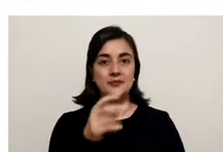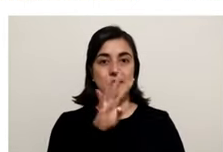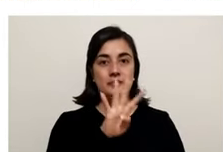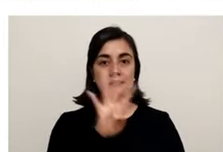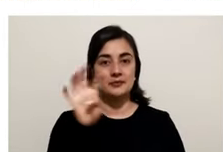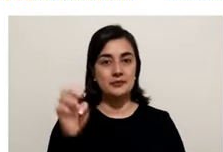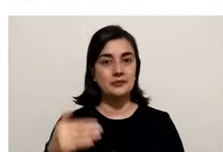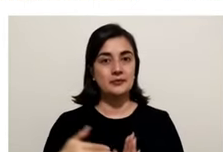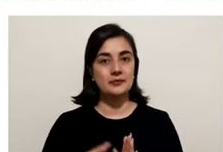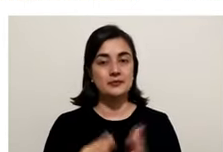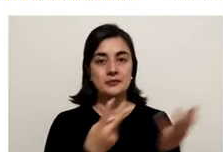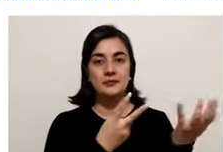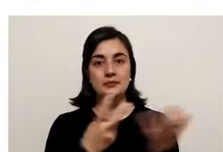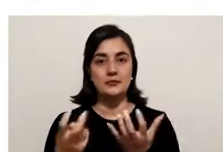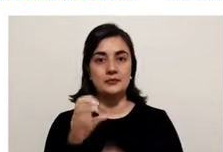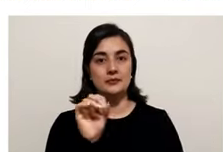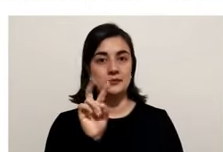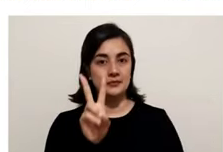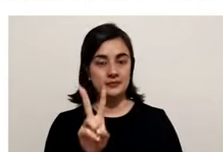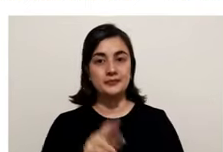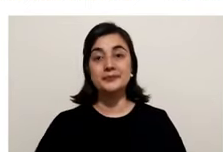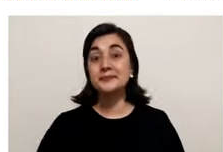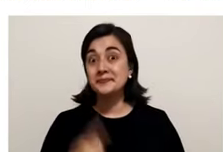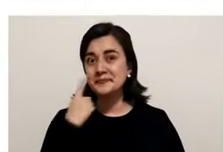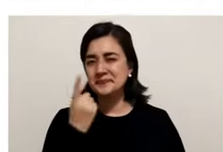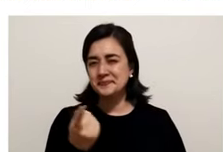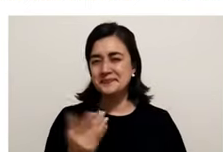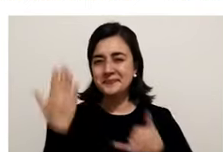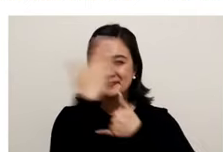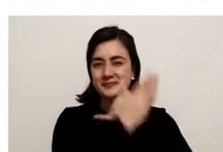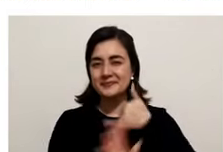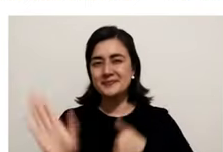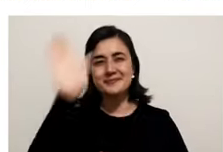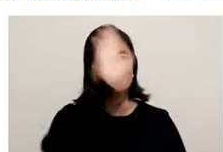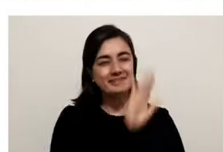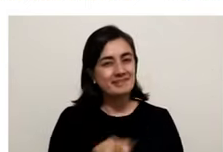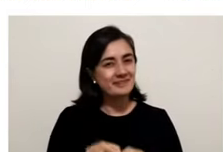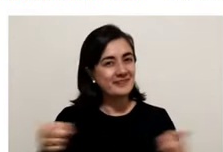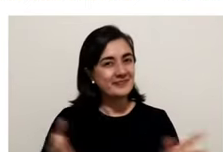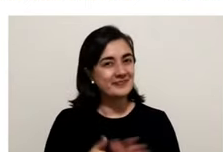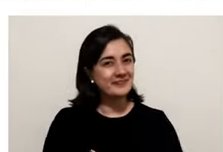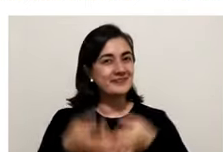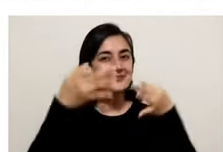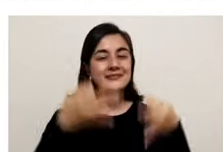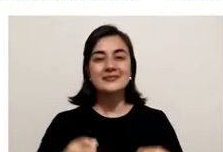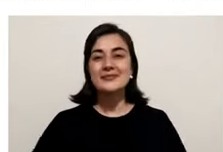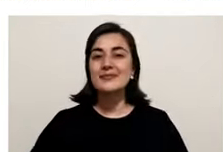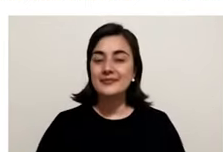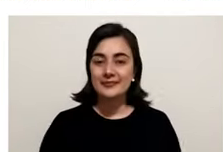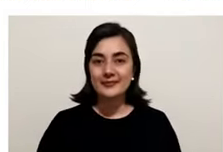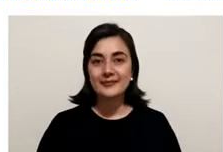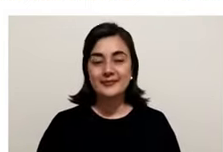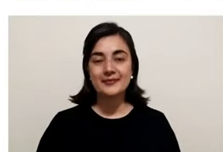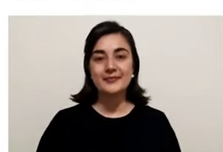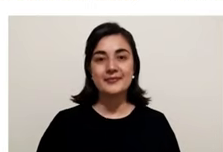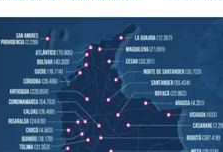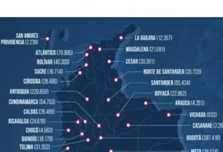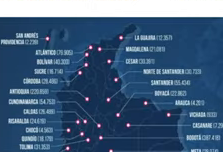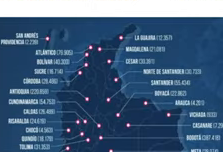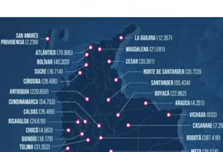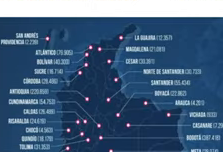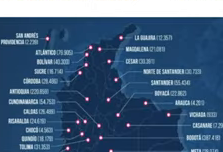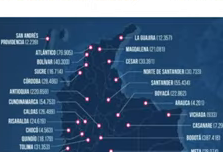.249.702. En el mapa, puedes ver la información detallada por